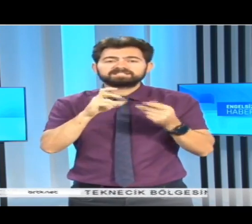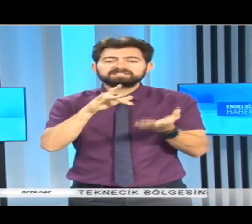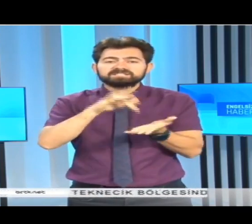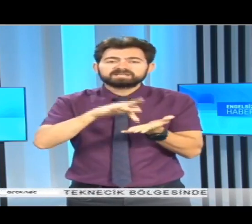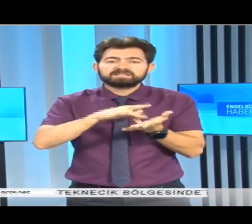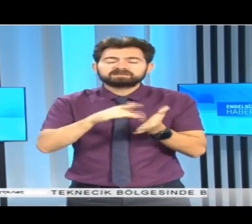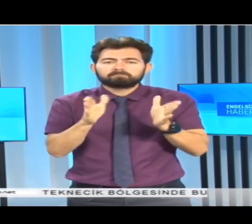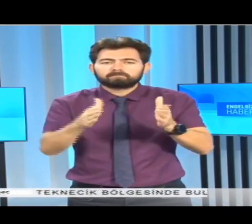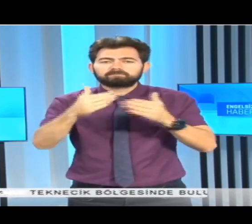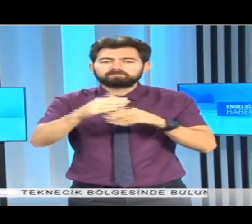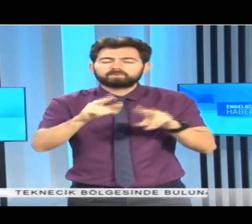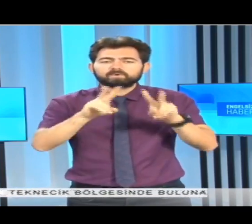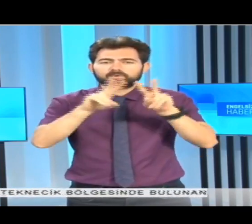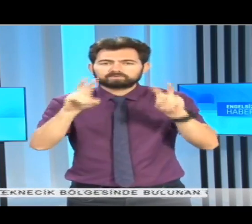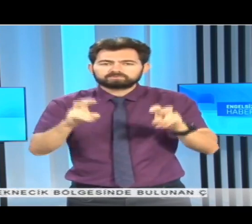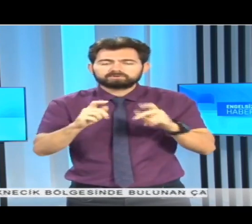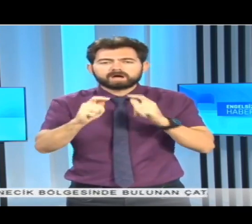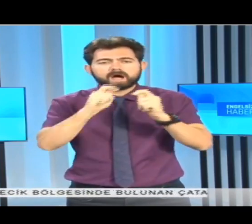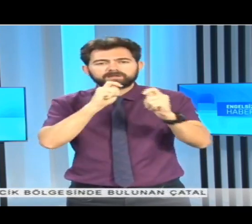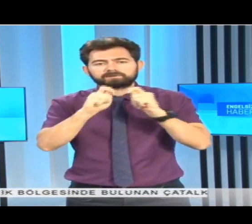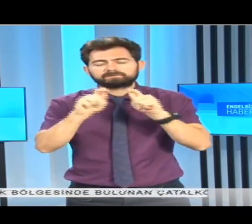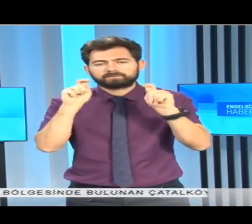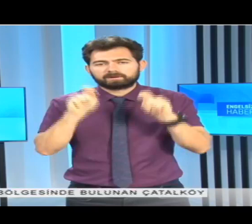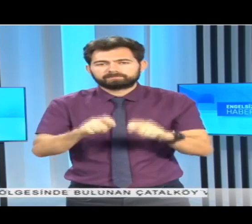konusunda anlaşma sağladı.